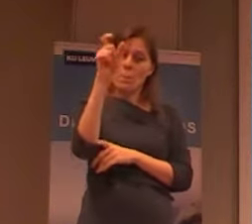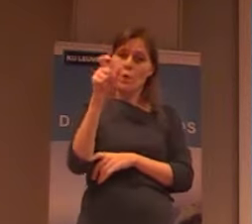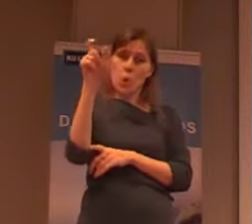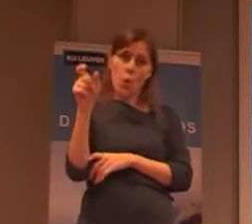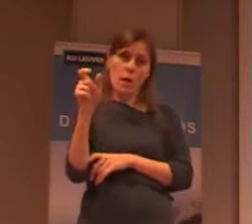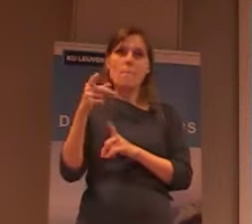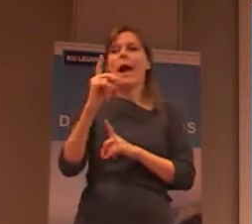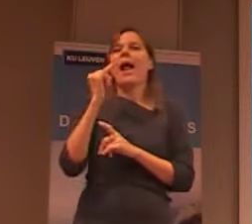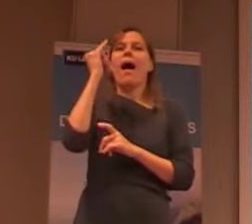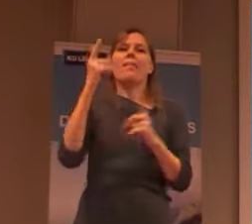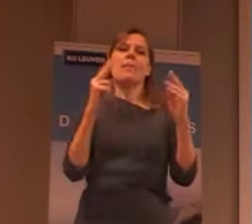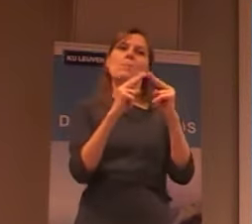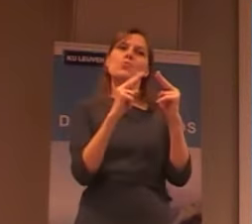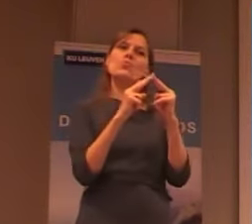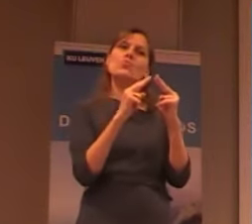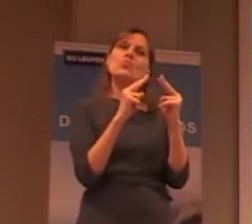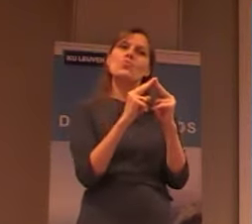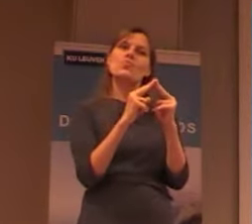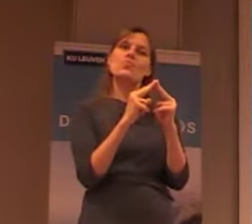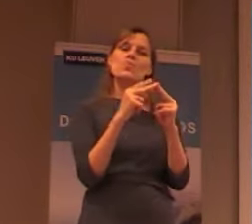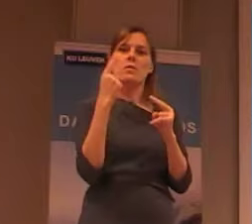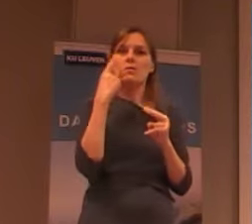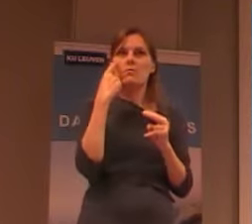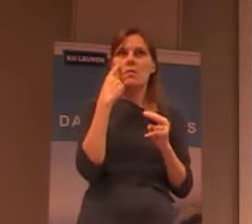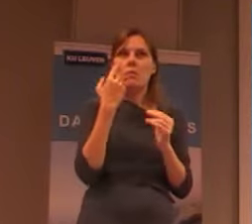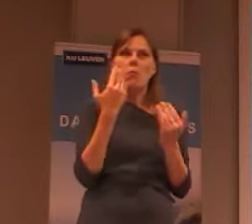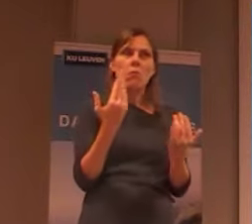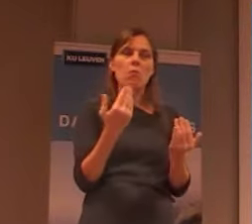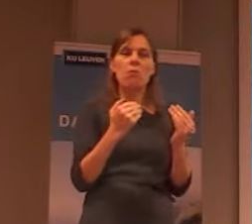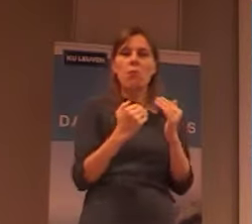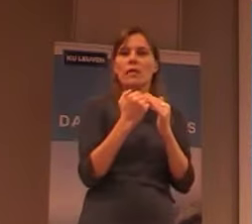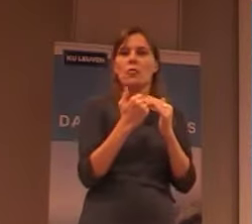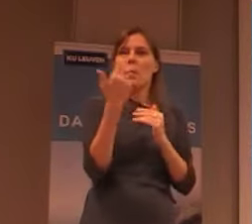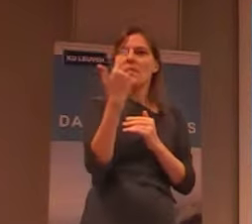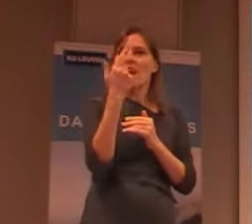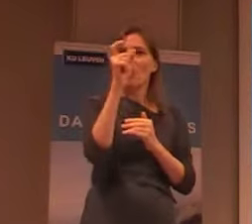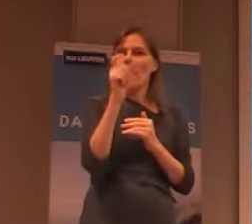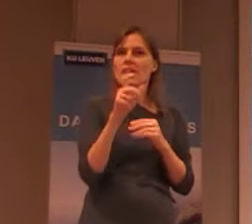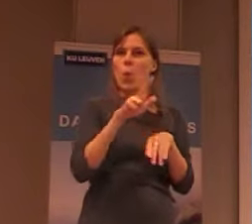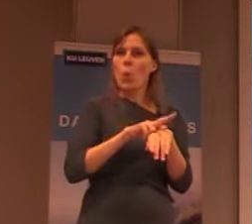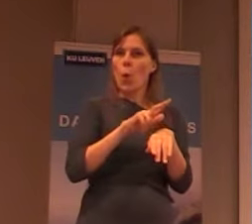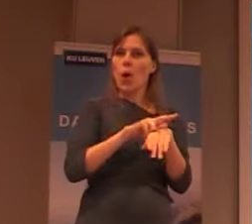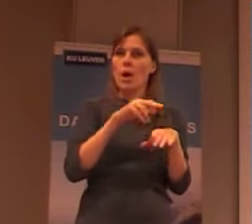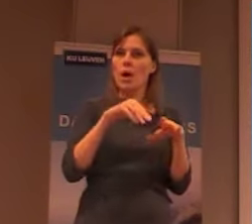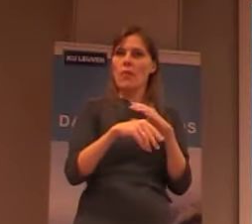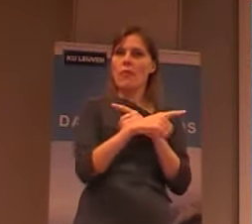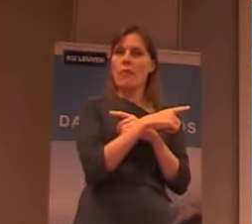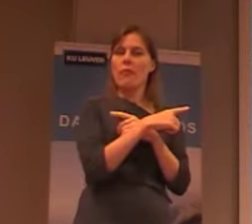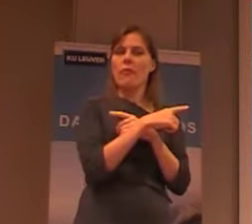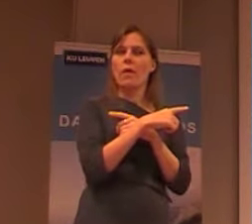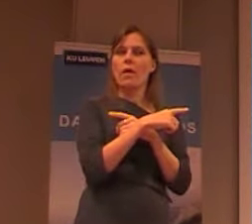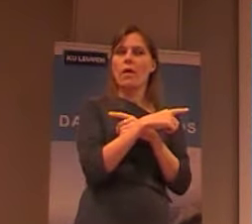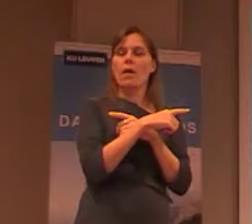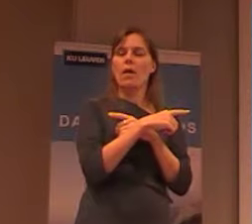daar op bezoek gingen, kwamen we tot de vaststelling, dat er maar zeven mensen woonden. En dus, we vroegen